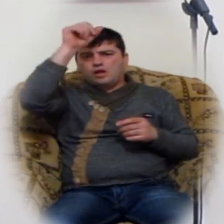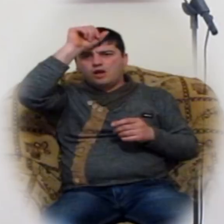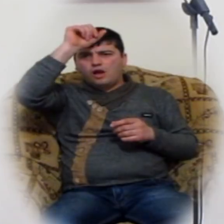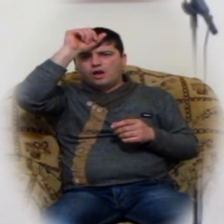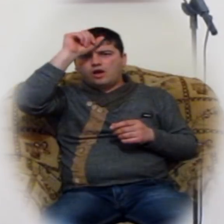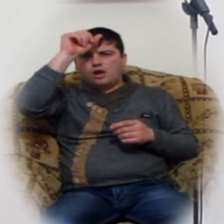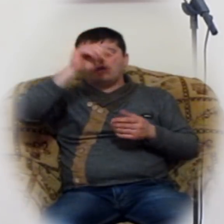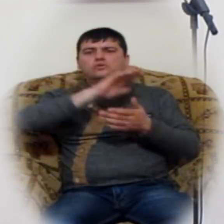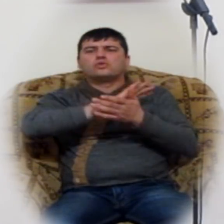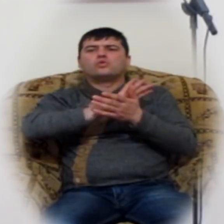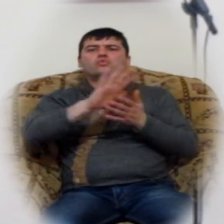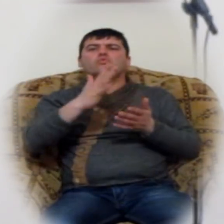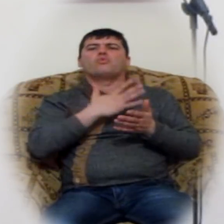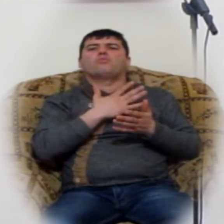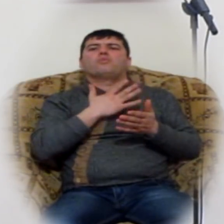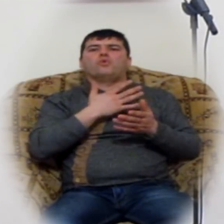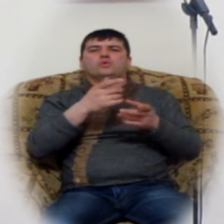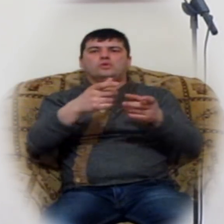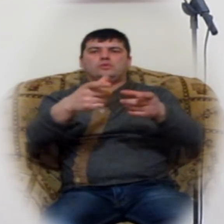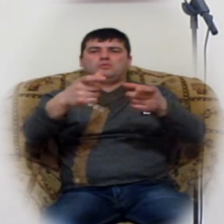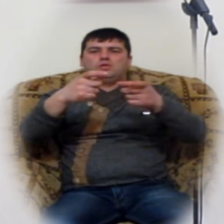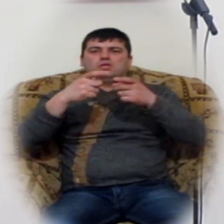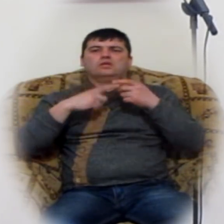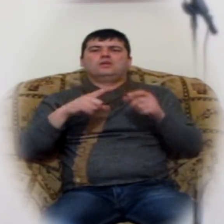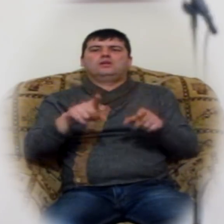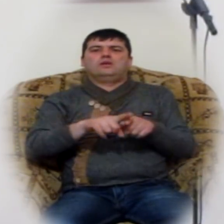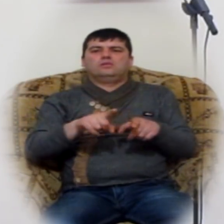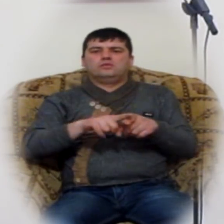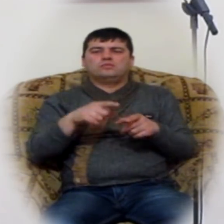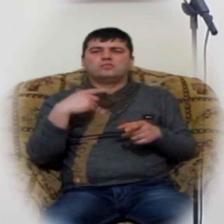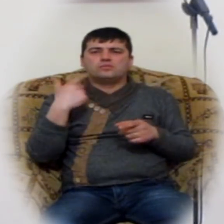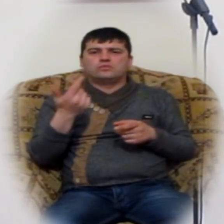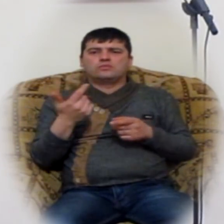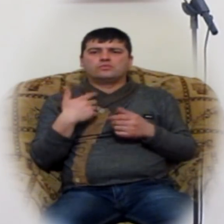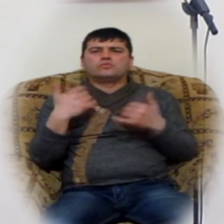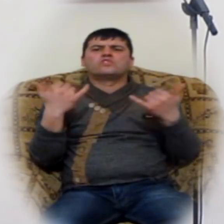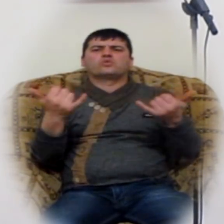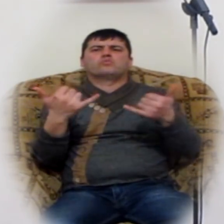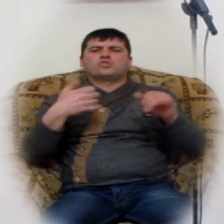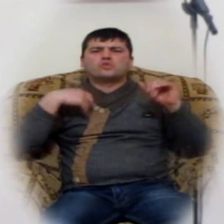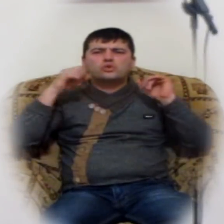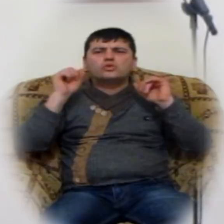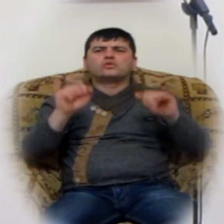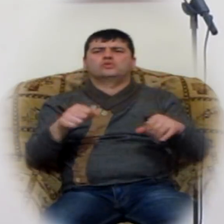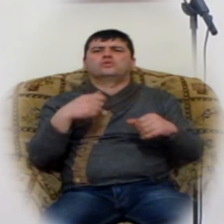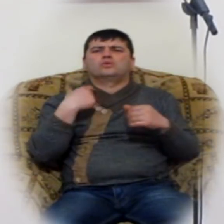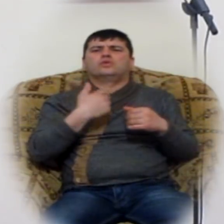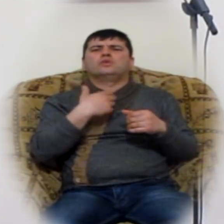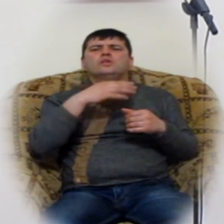սուրպ հոգին, պարկ իրան։ Մեք ես որ կարանք հրջակենք շատ բաներ,